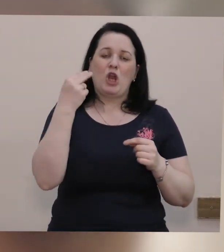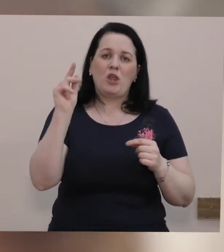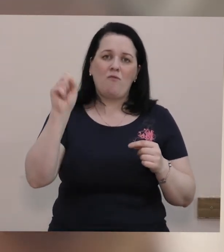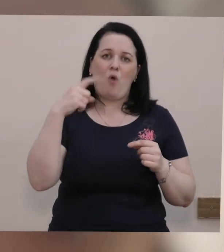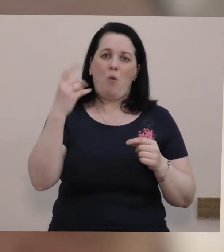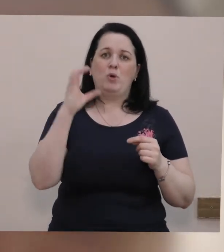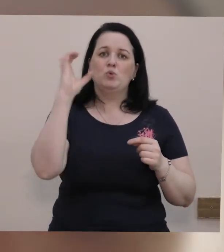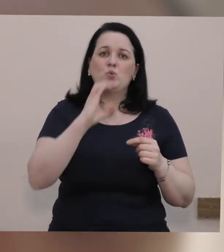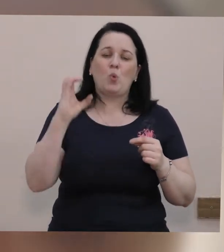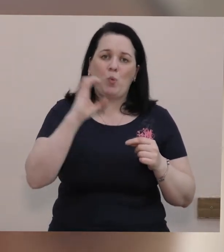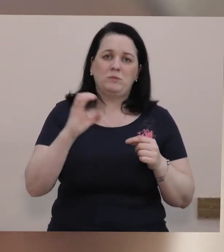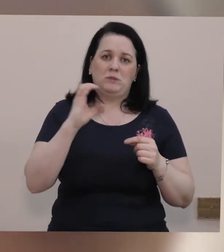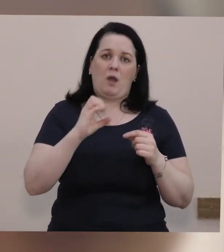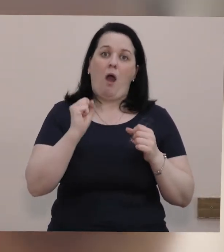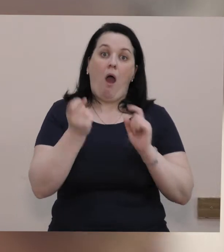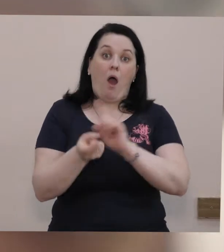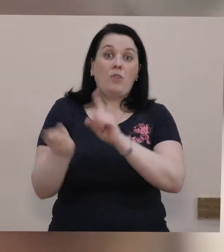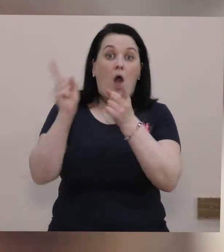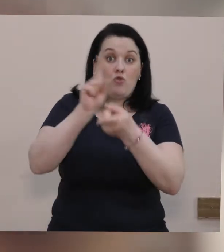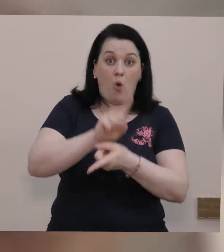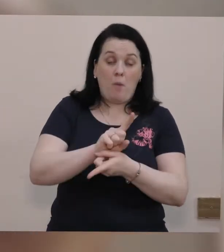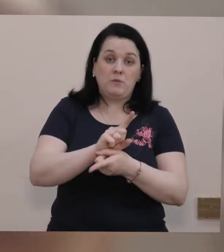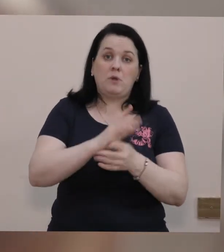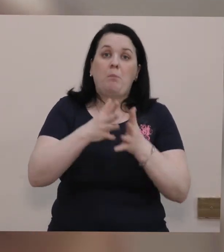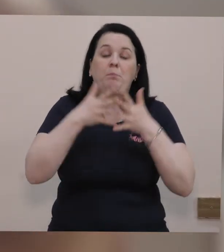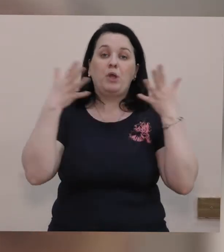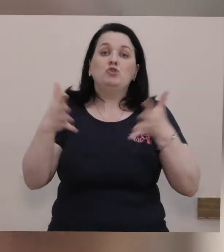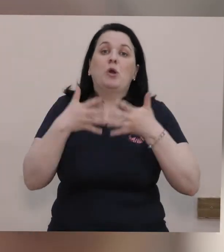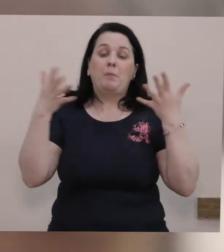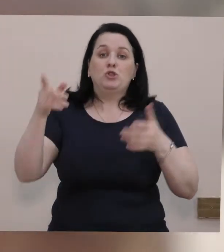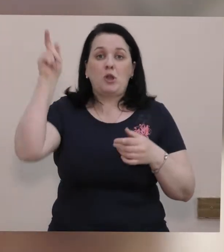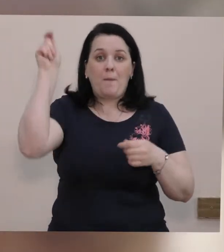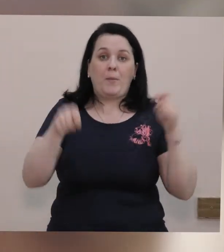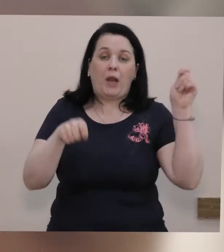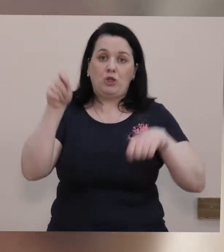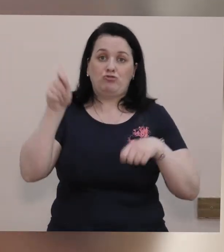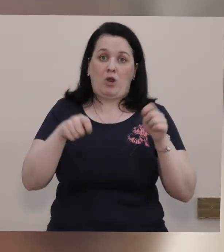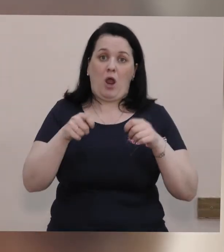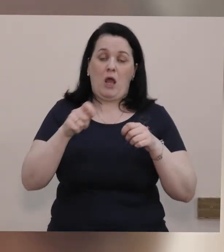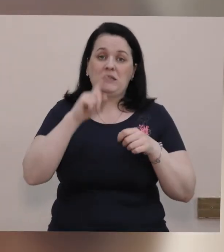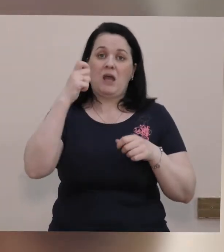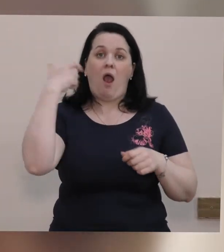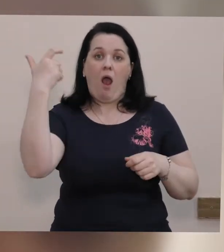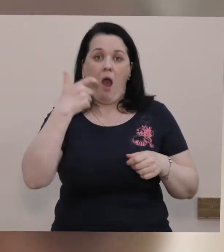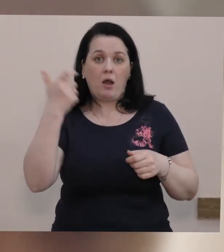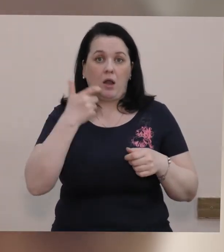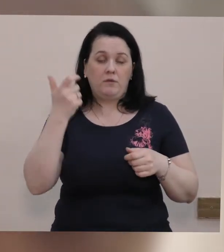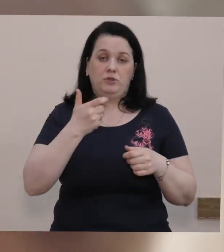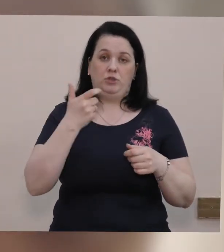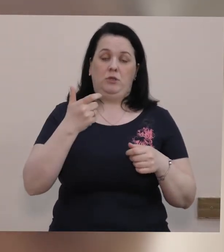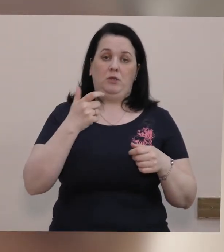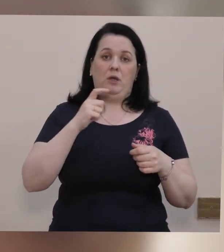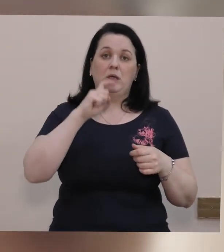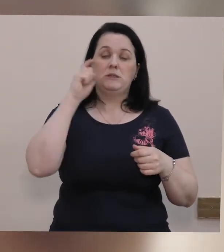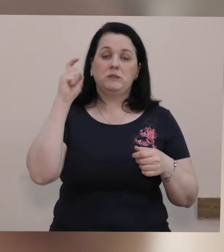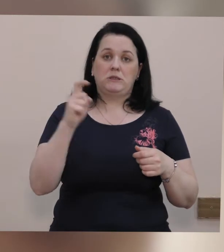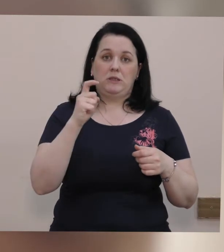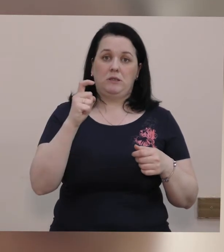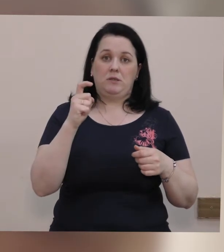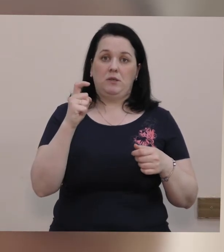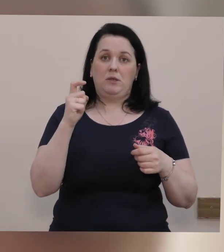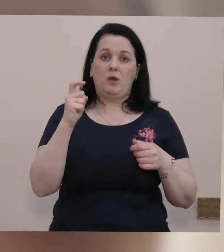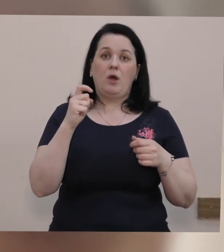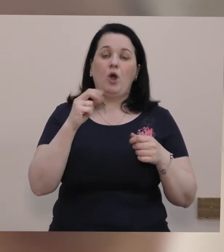з Чернігівської області, Сумщини. Але натомість все більше і більше приїжджає з Харківщини, з